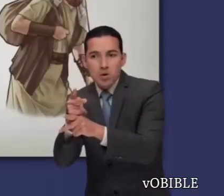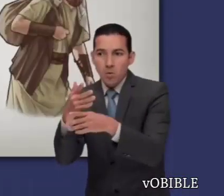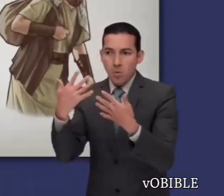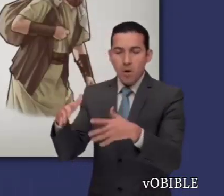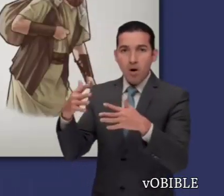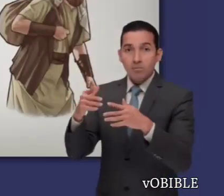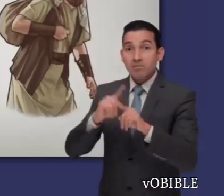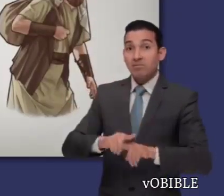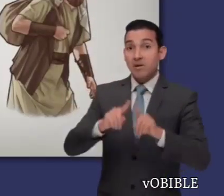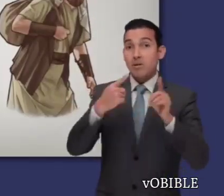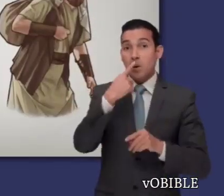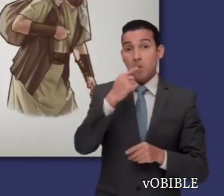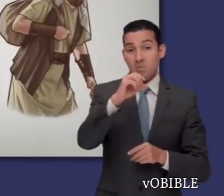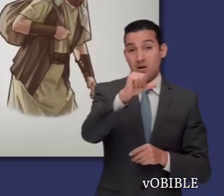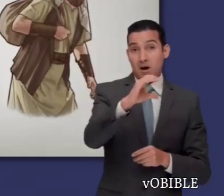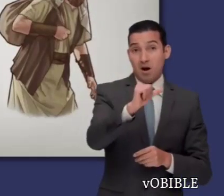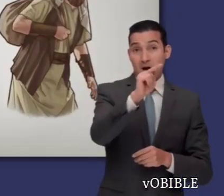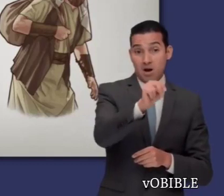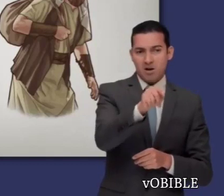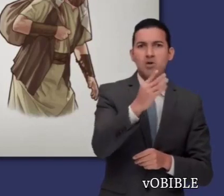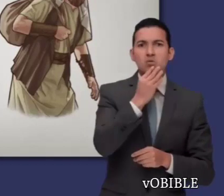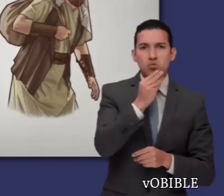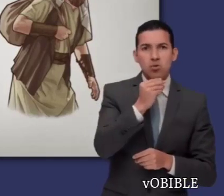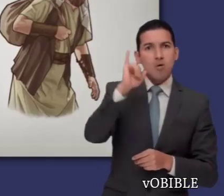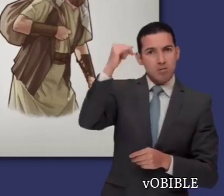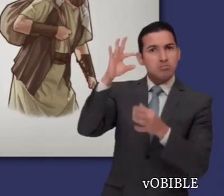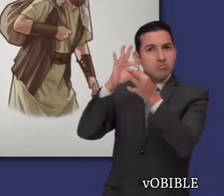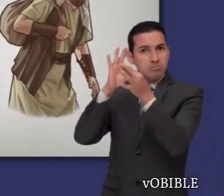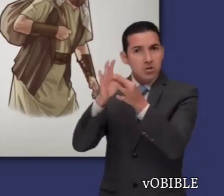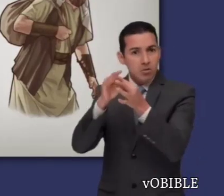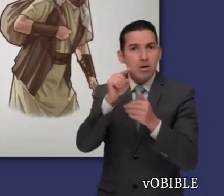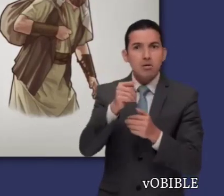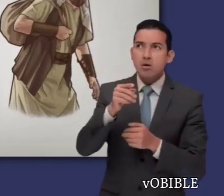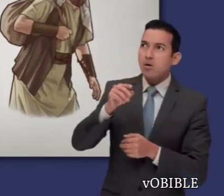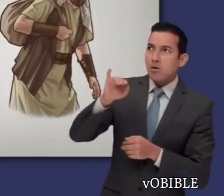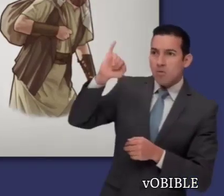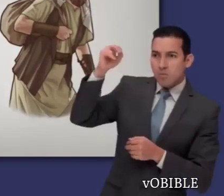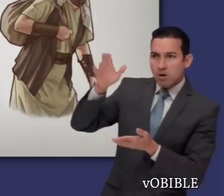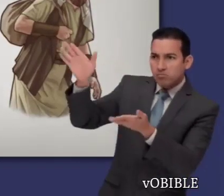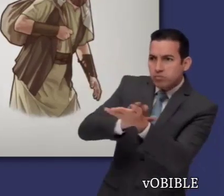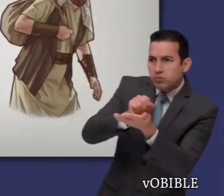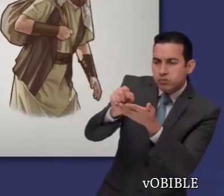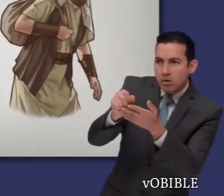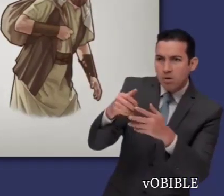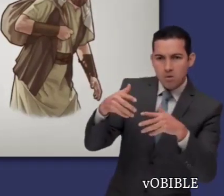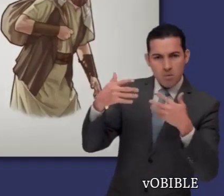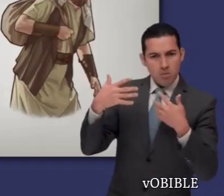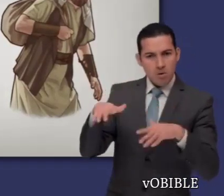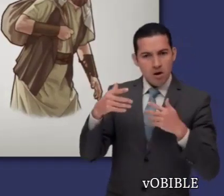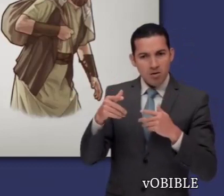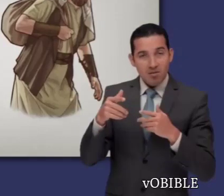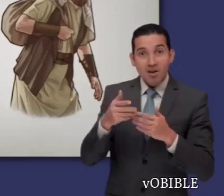Y aunque Acán pertenecía a la nación dedicada de Dios, y había visto que Jehová había derribado las murallas de Jericó,